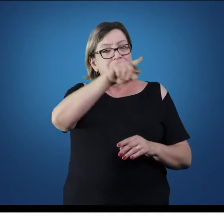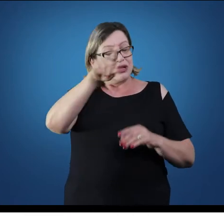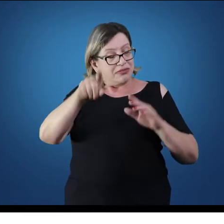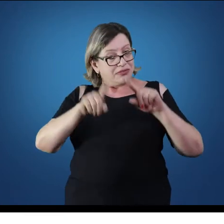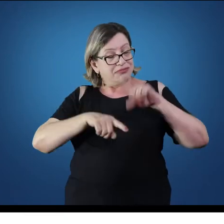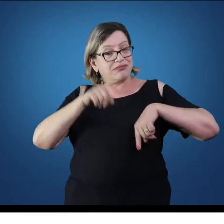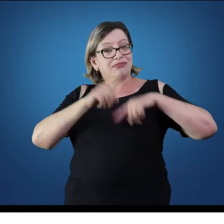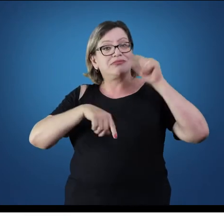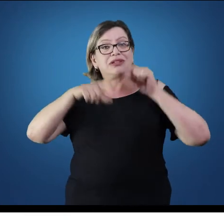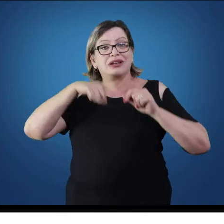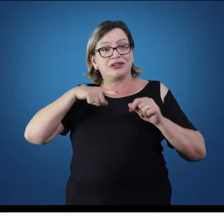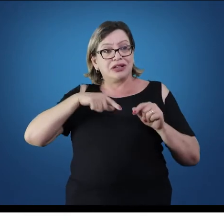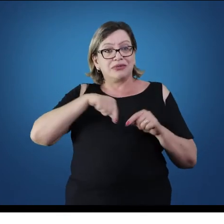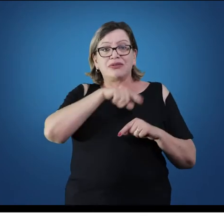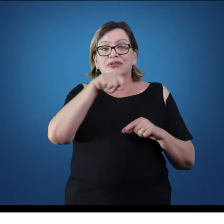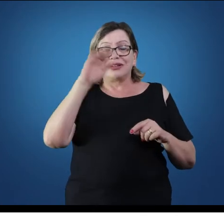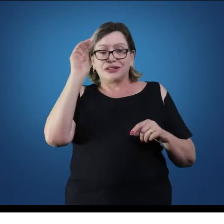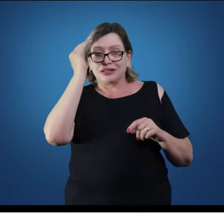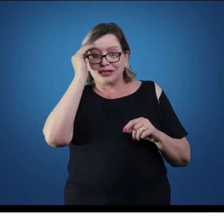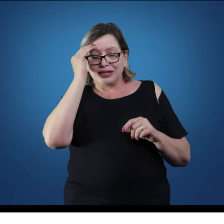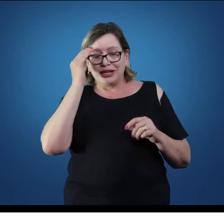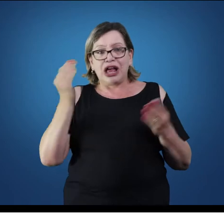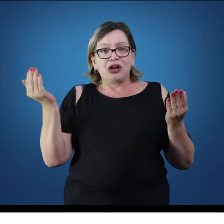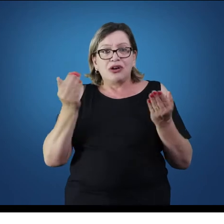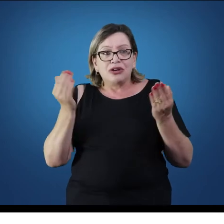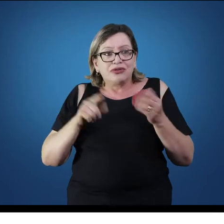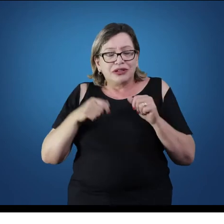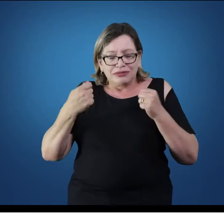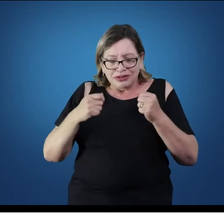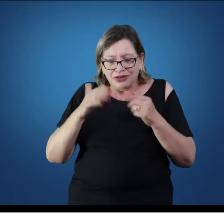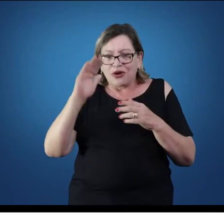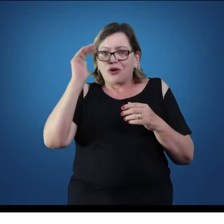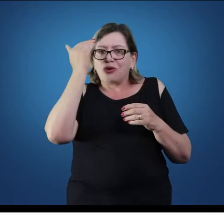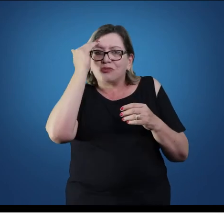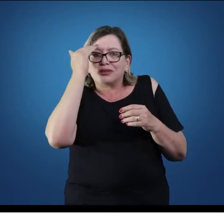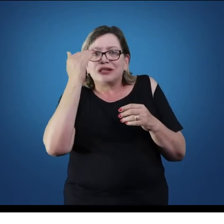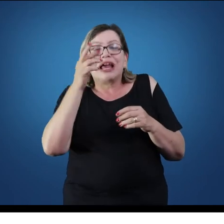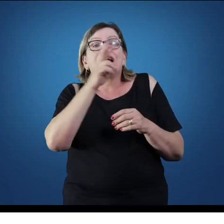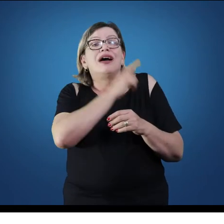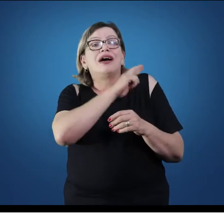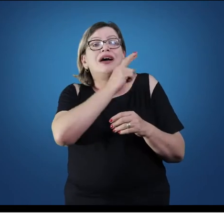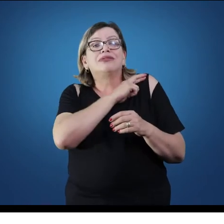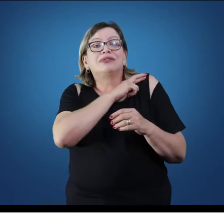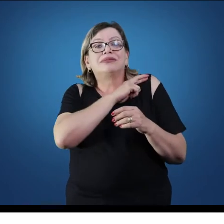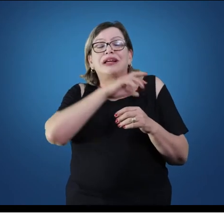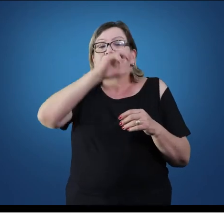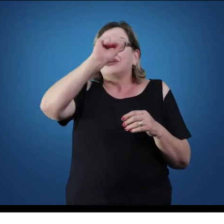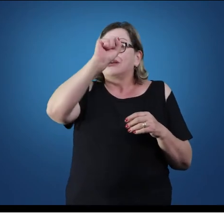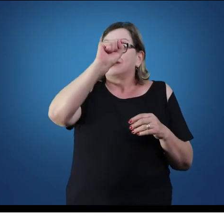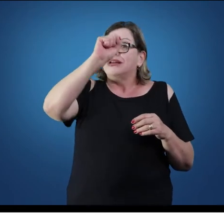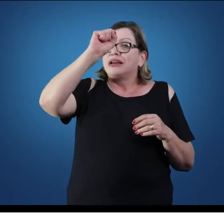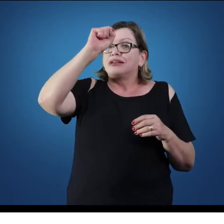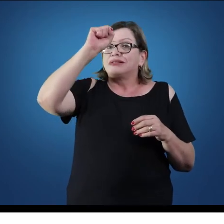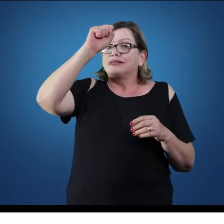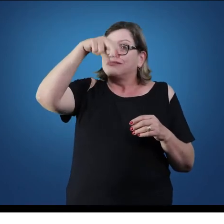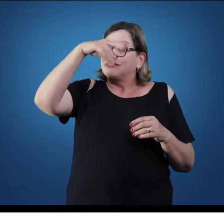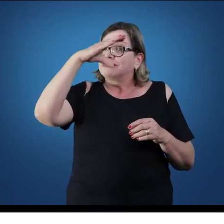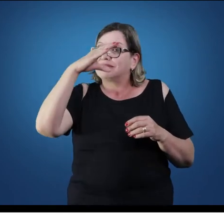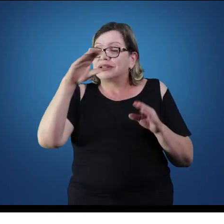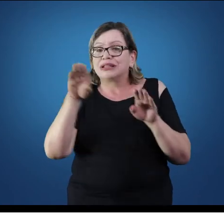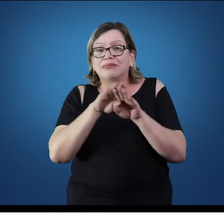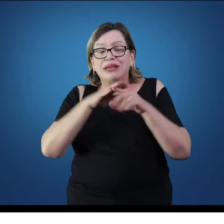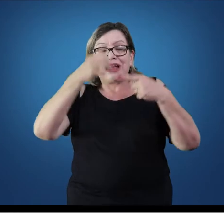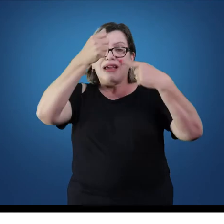sistema nervoso. Então a busca nessa unidade é da gente compreender o papel do sistema nervoso e as suas características